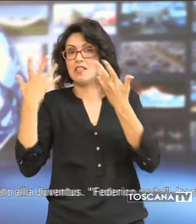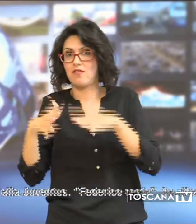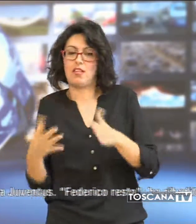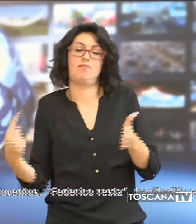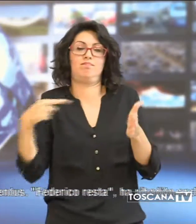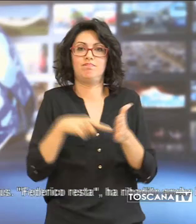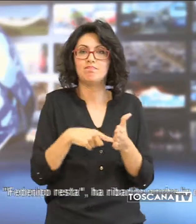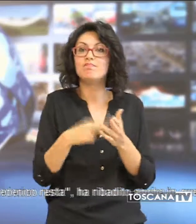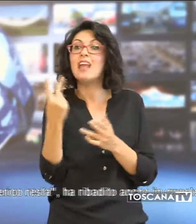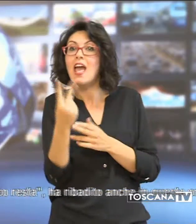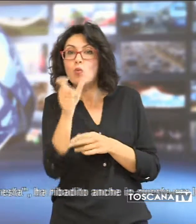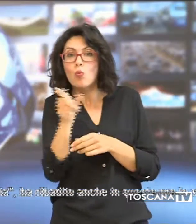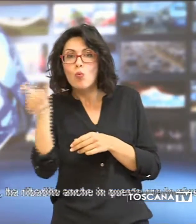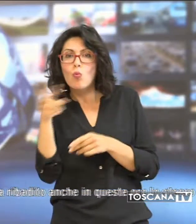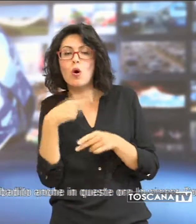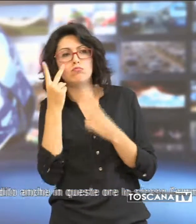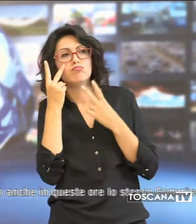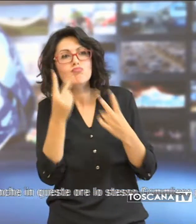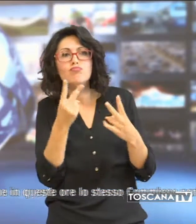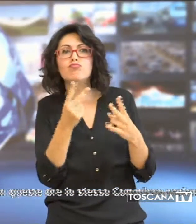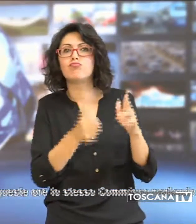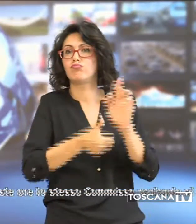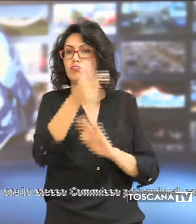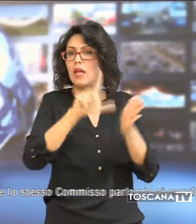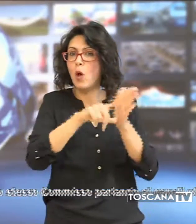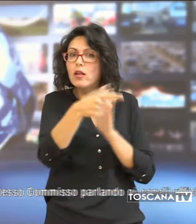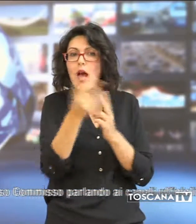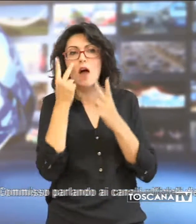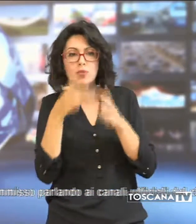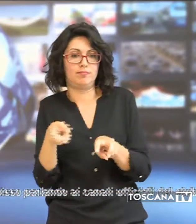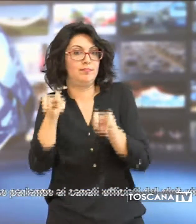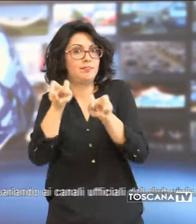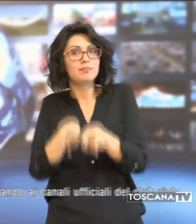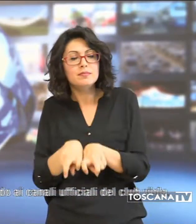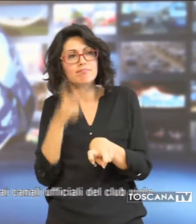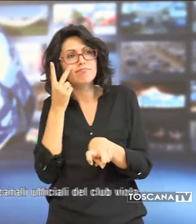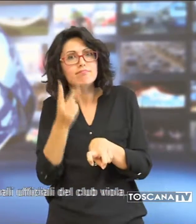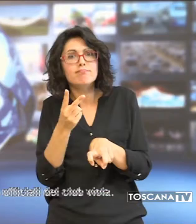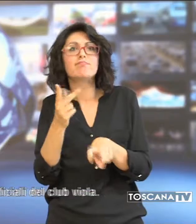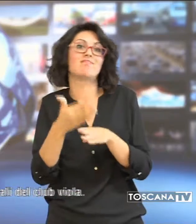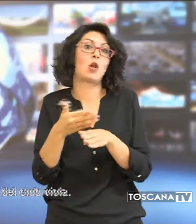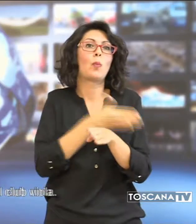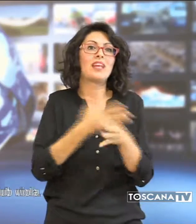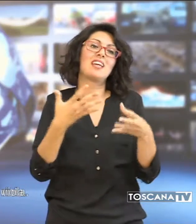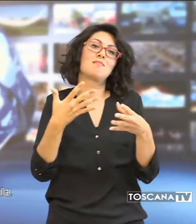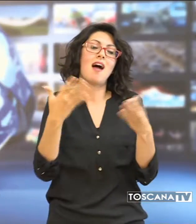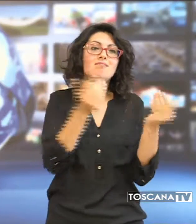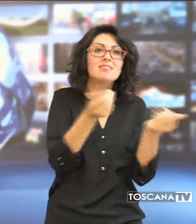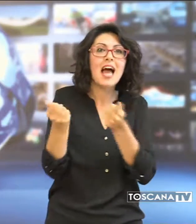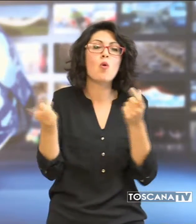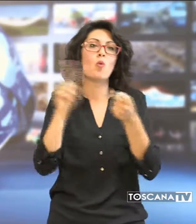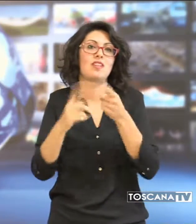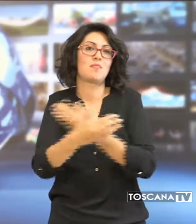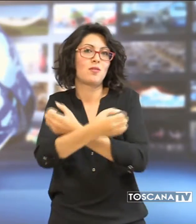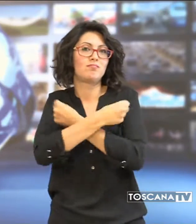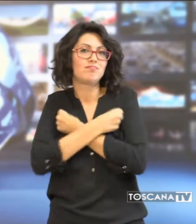I due hanno seguito la prima parte del match seduti accanto dopo i saluti e un abbraccio da parte del patron